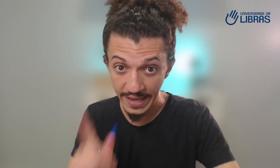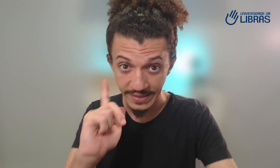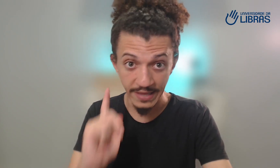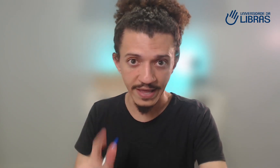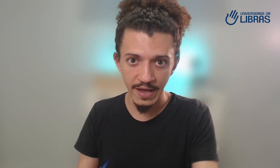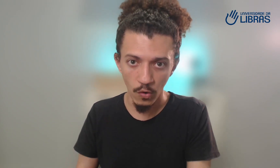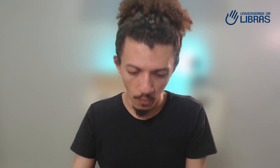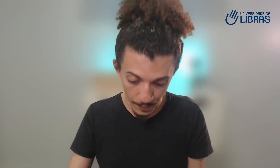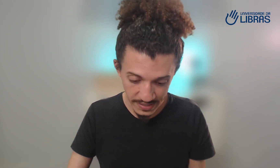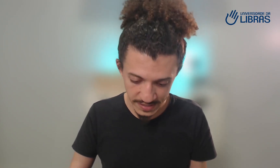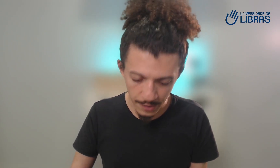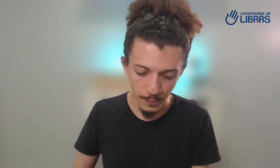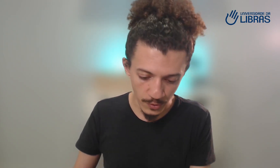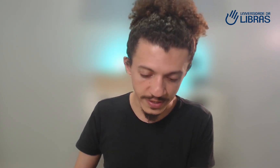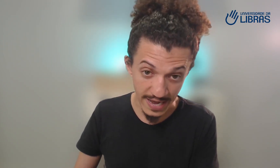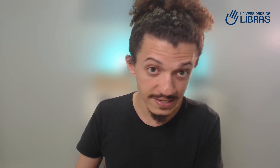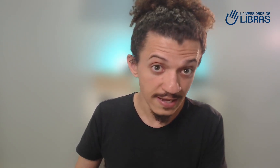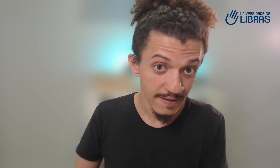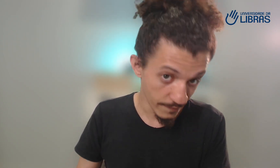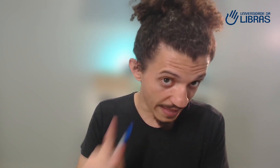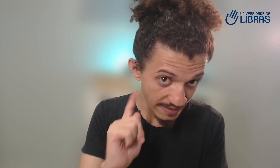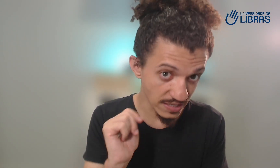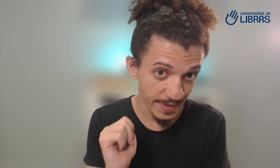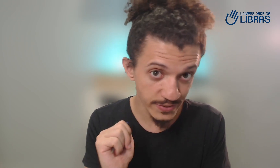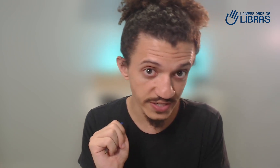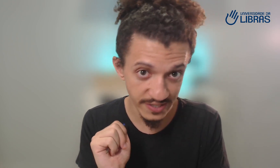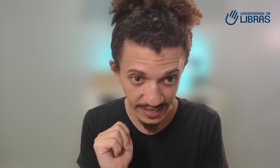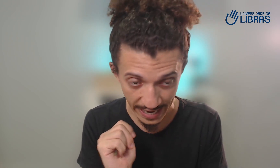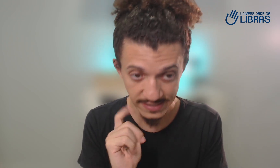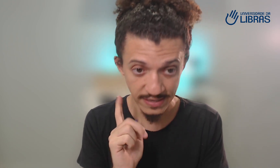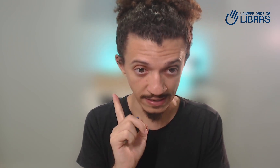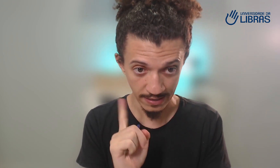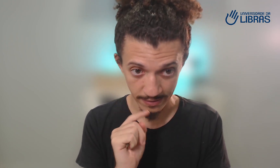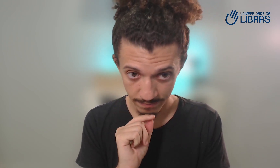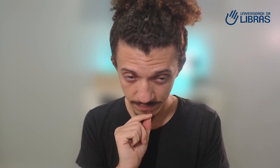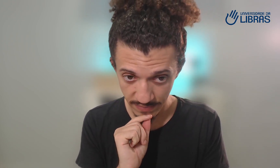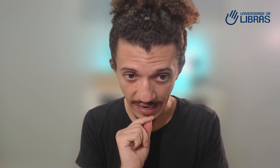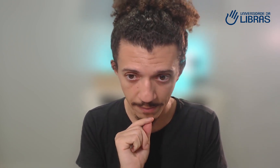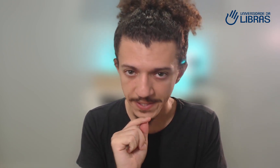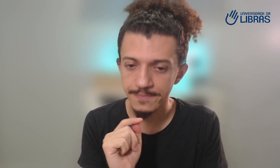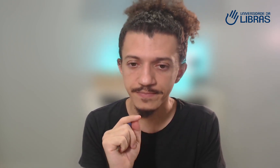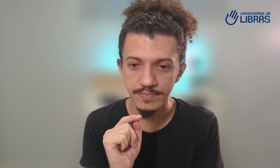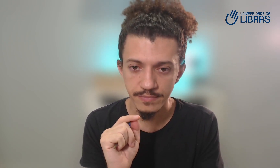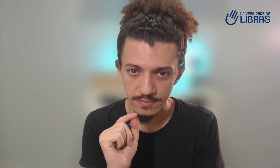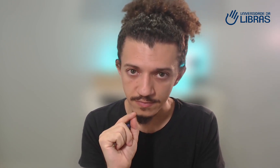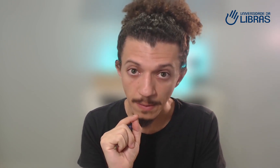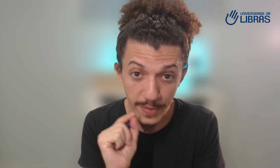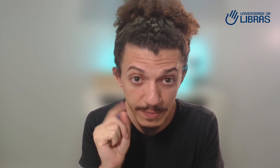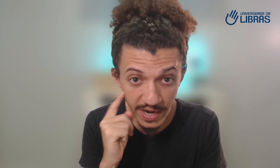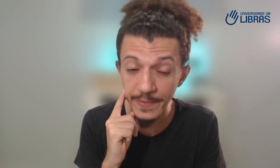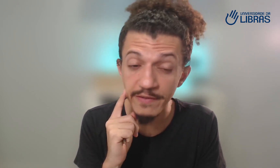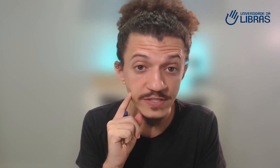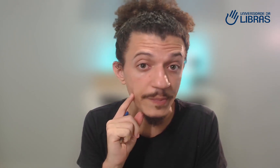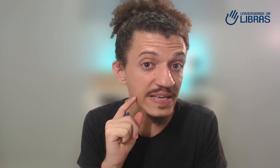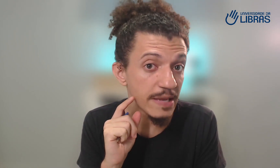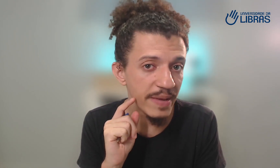entender o princípio por trás das expressões faciais da Libras. Primeiro é para você perceber